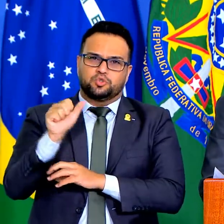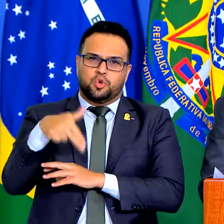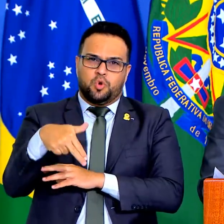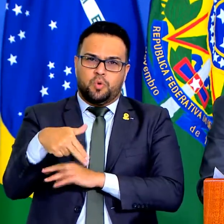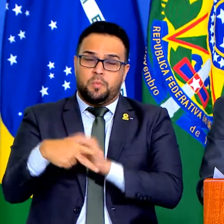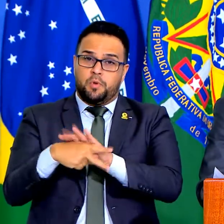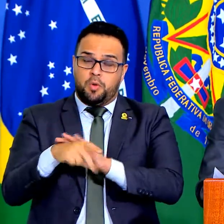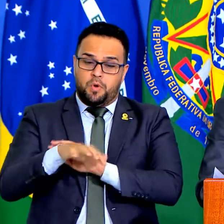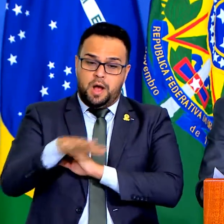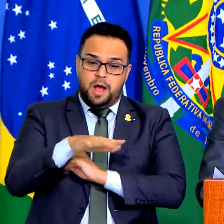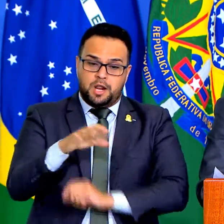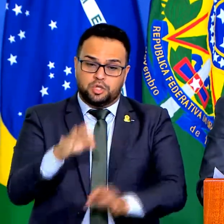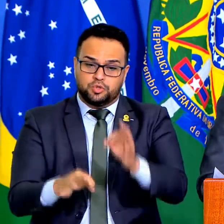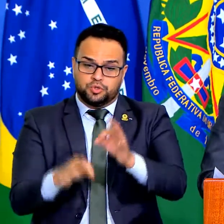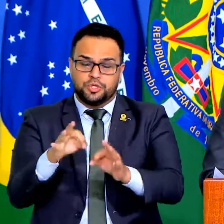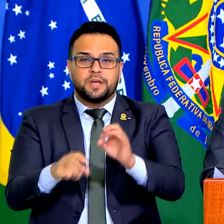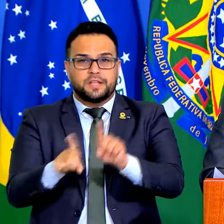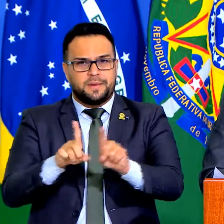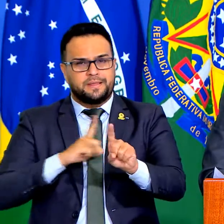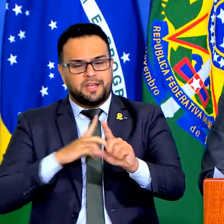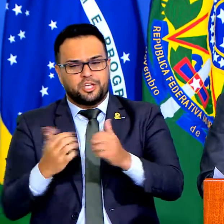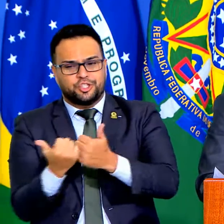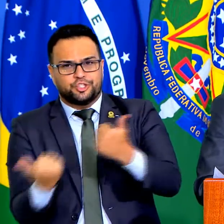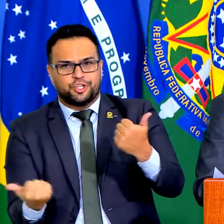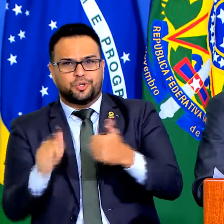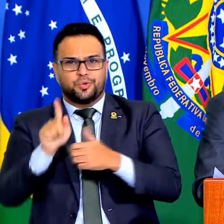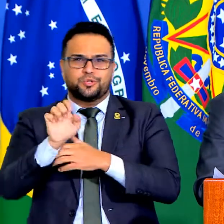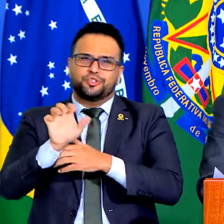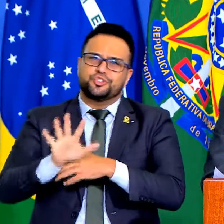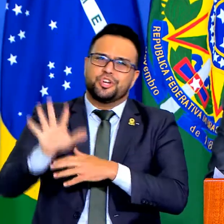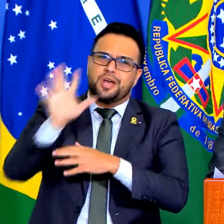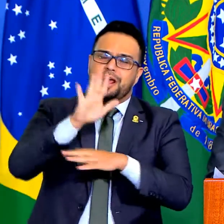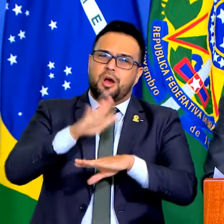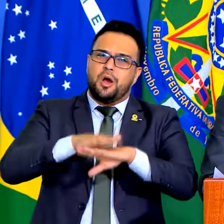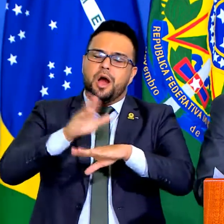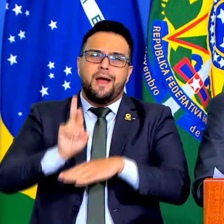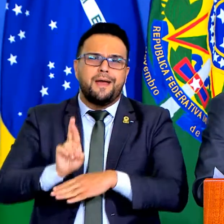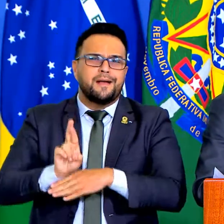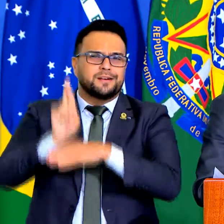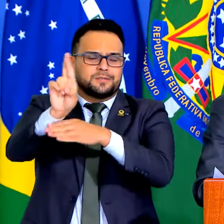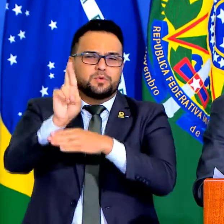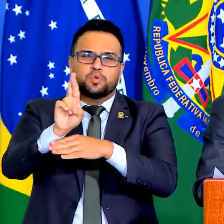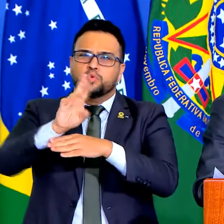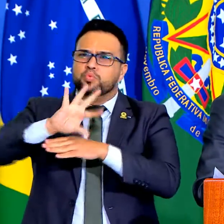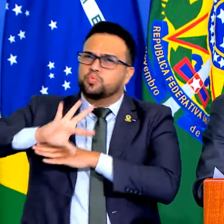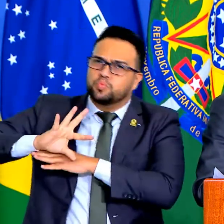Justiça, tem um diretor geral que responde por toda essa superintendência.